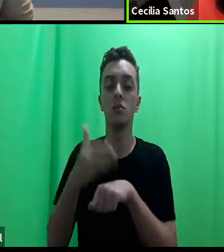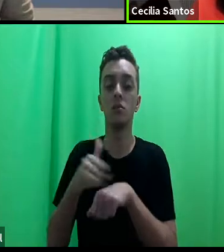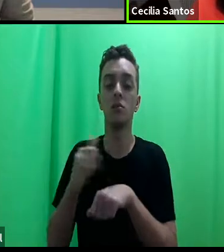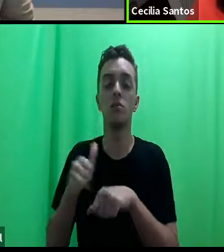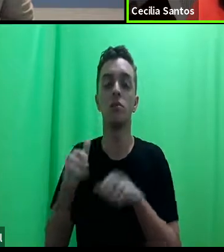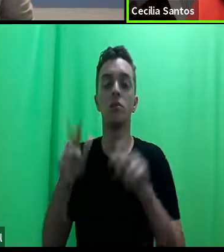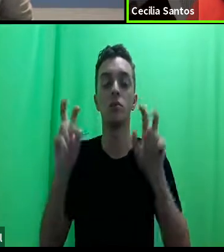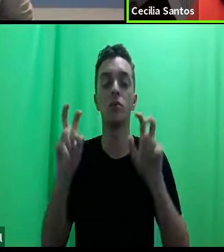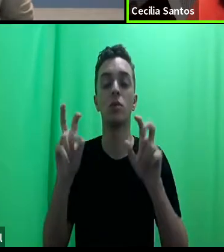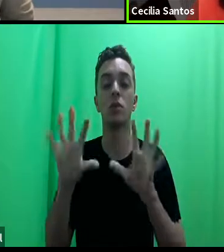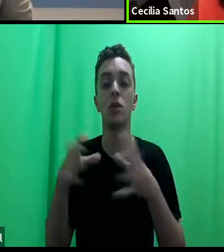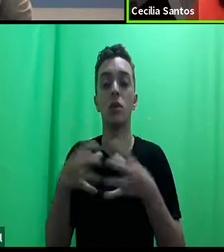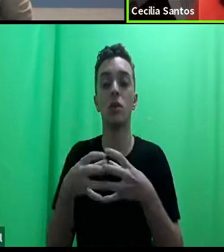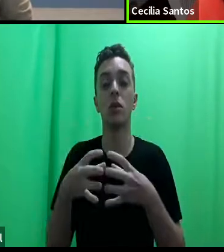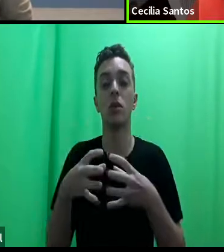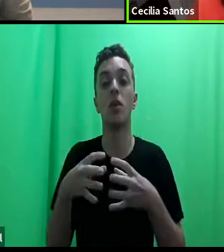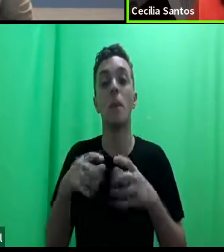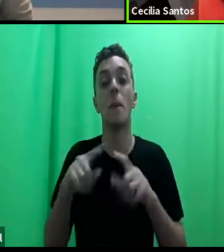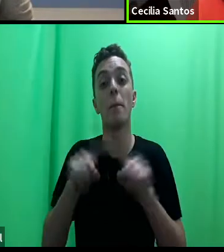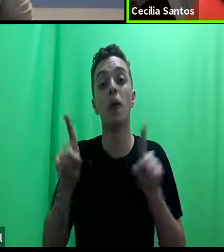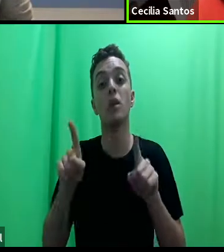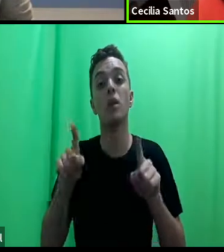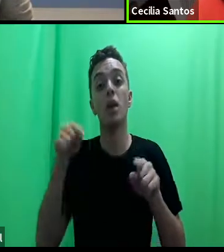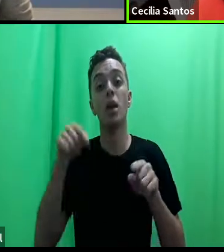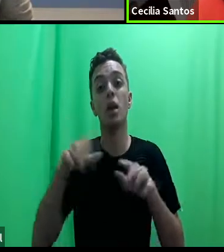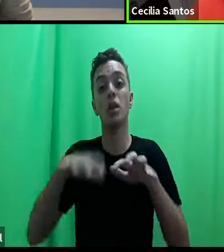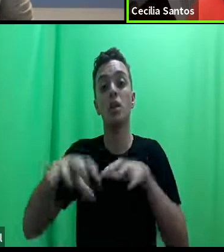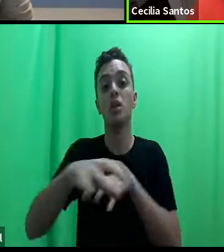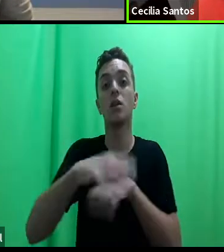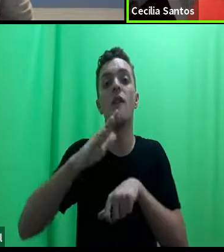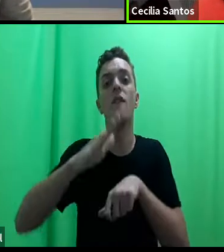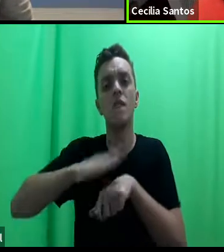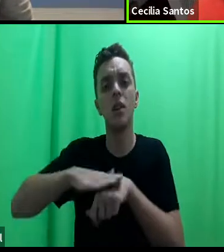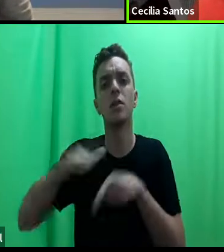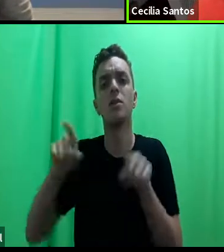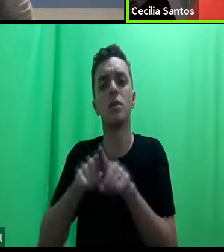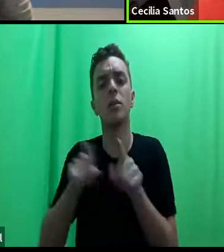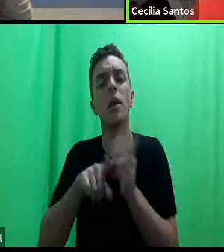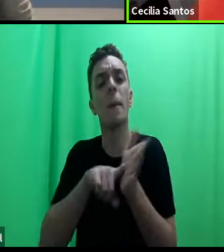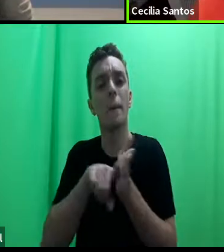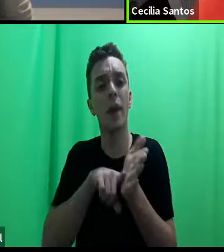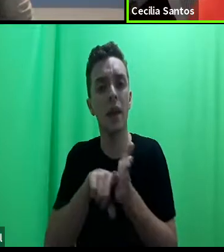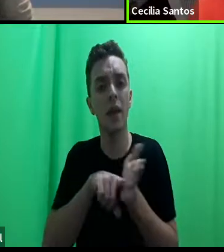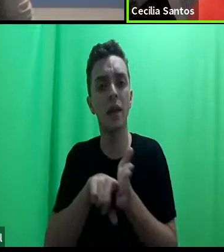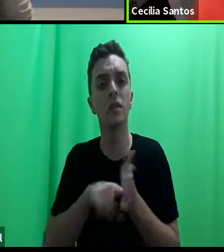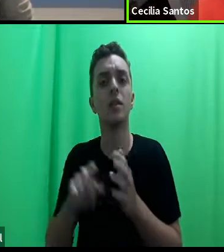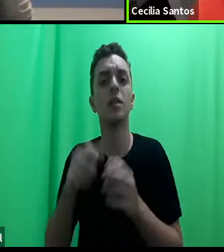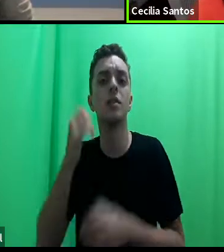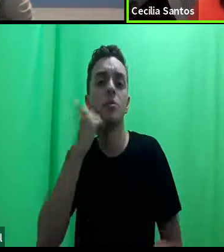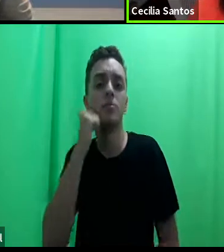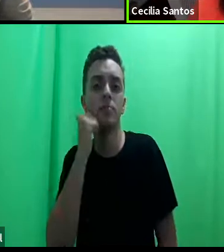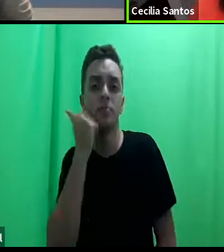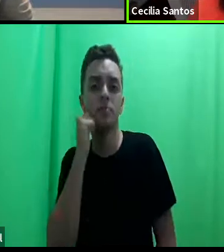esses núcleos eles fazem também, fazem a pesquisa de iniciação científica,